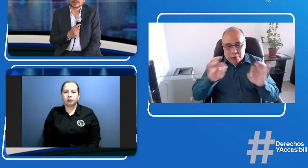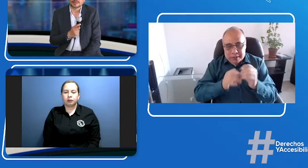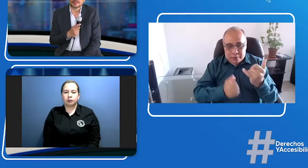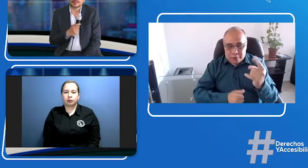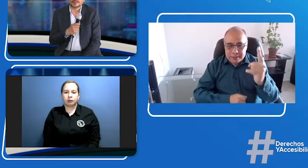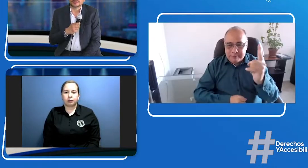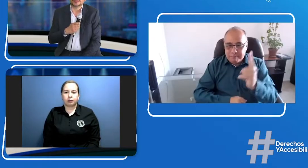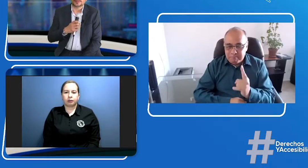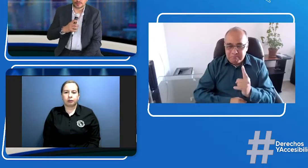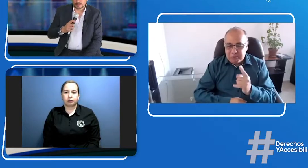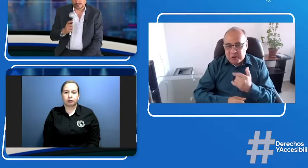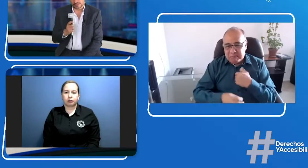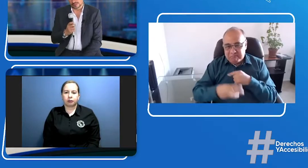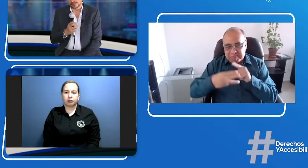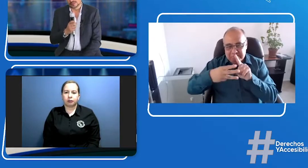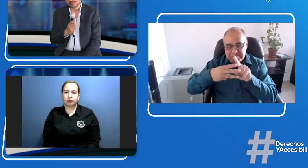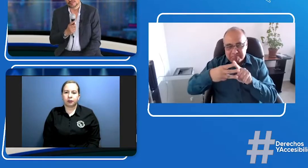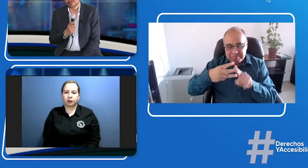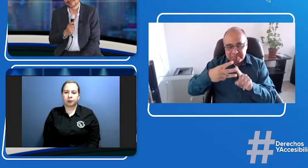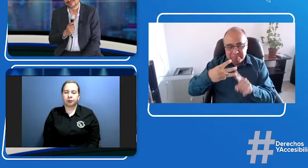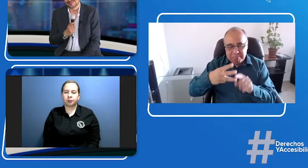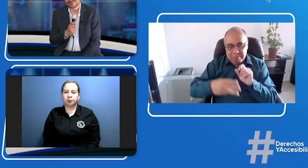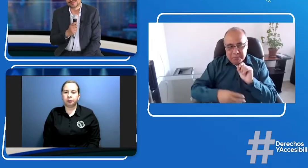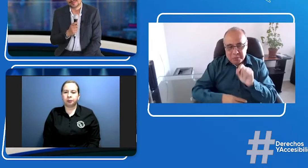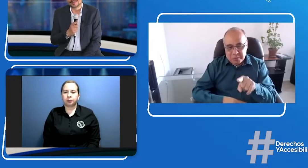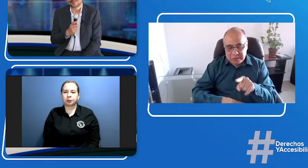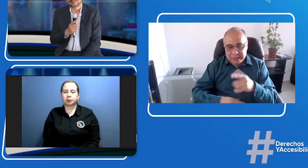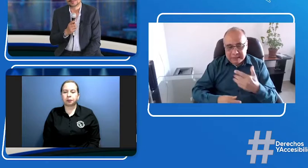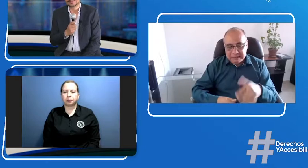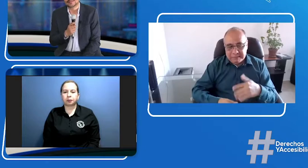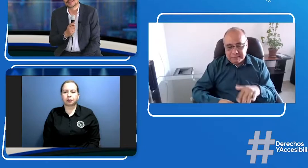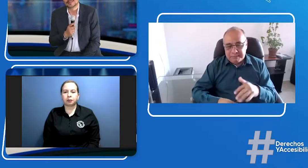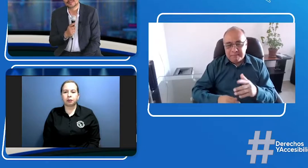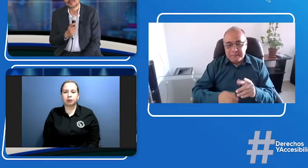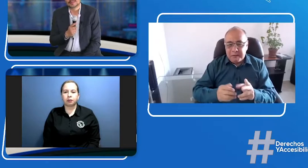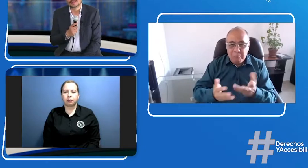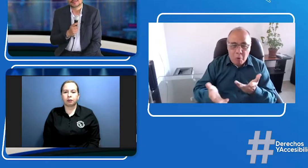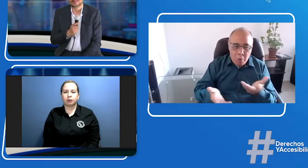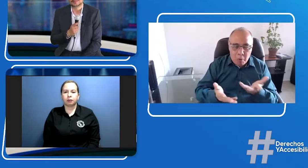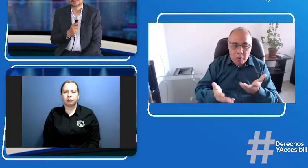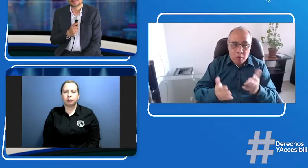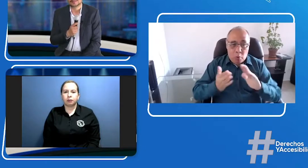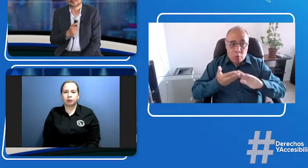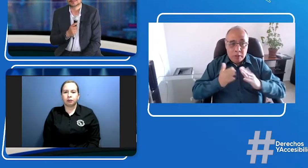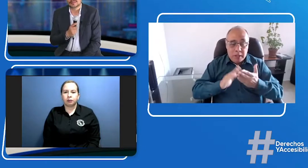comisionado José Fernando Parada. Quiero hacerle tres preguntas a usted, comisionado.